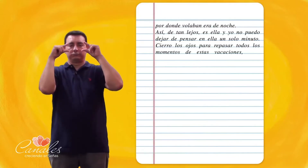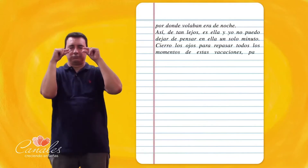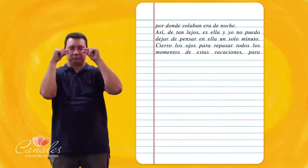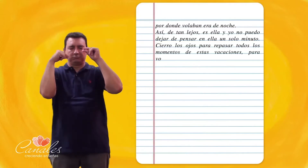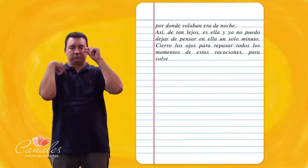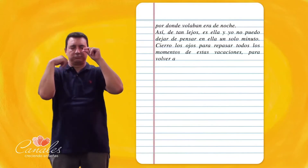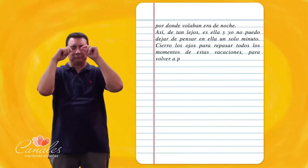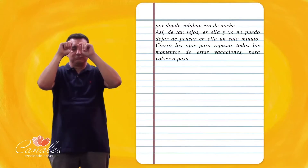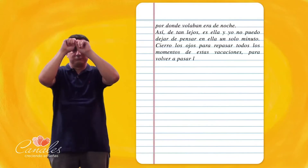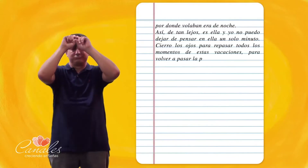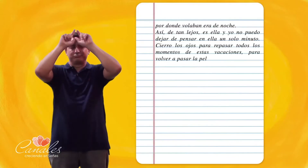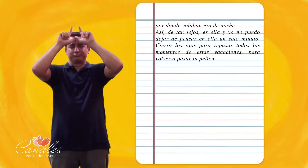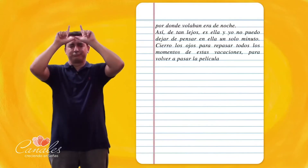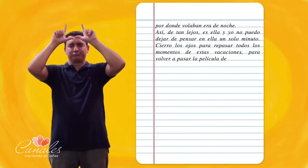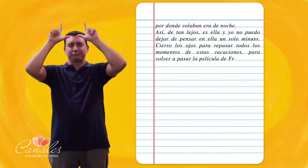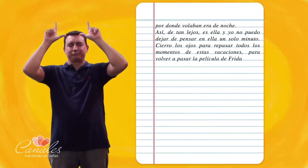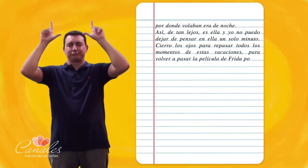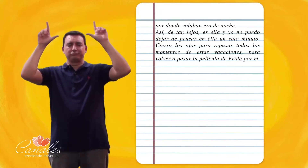repasar Todos los momentos De estas vacaciones